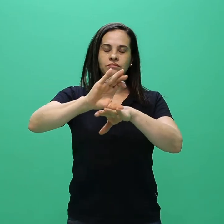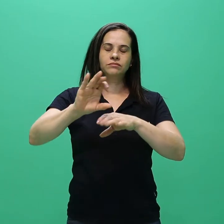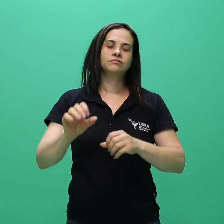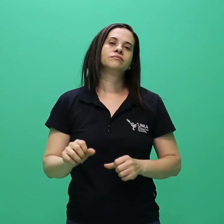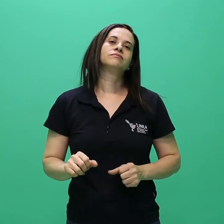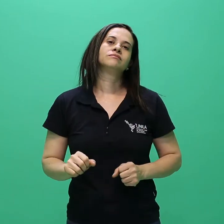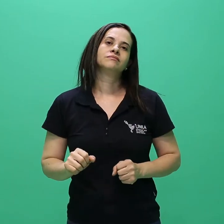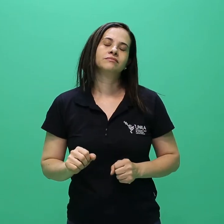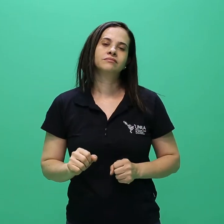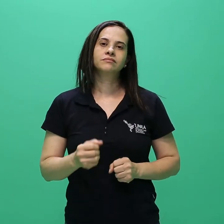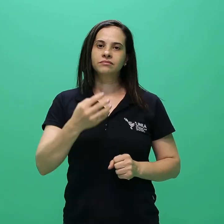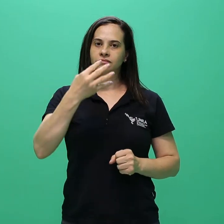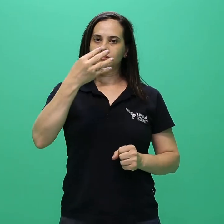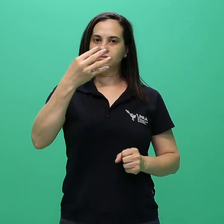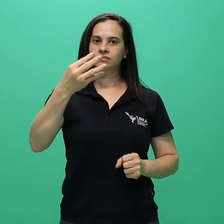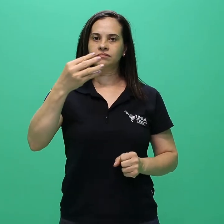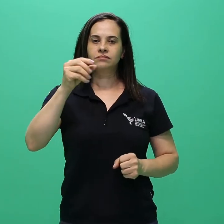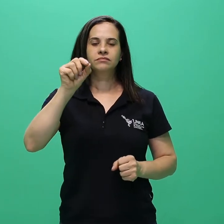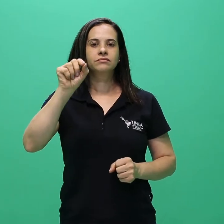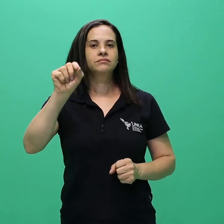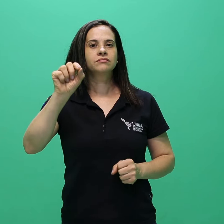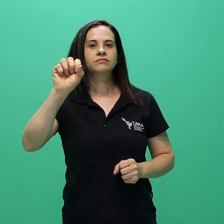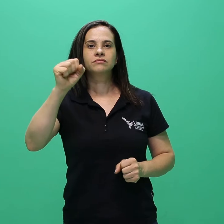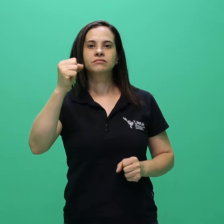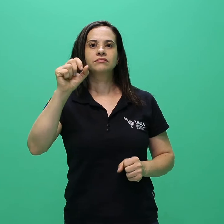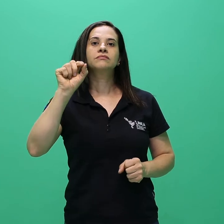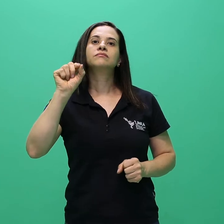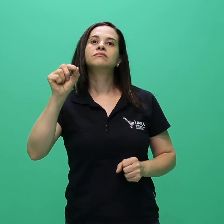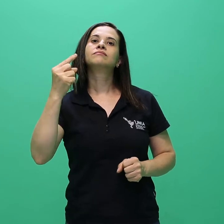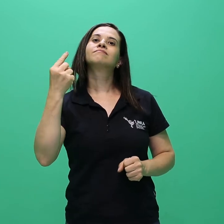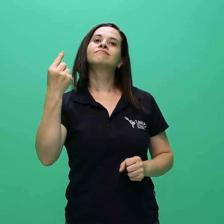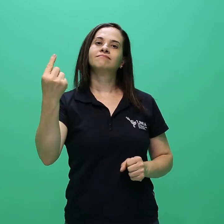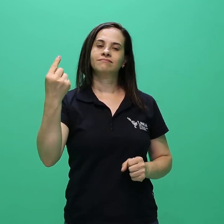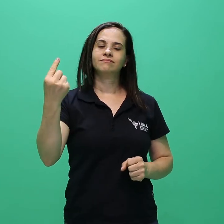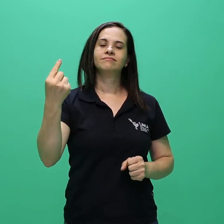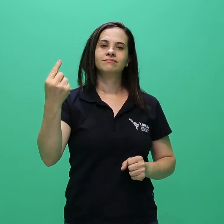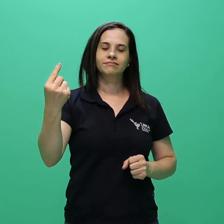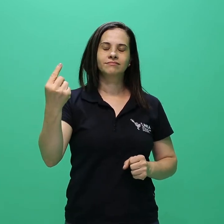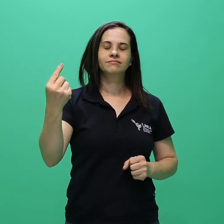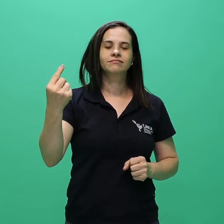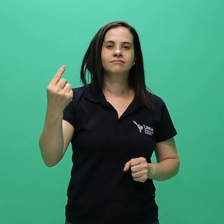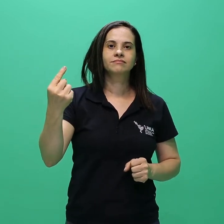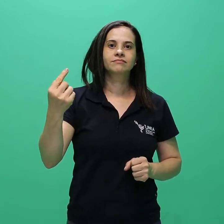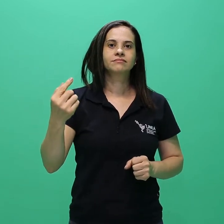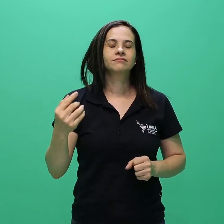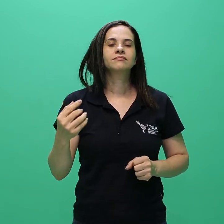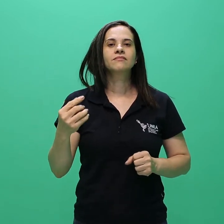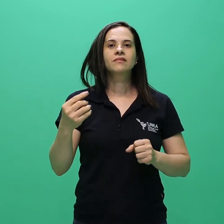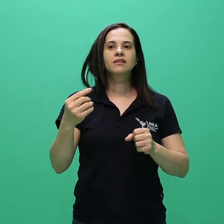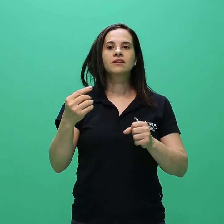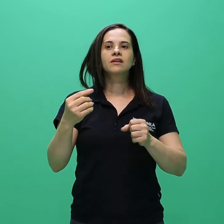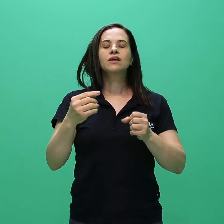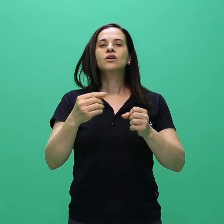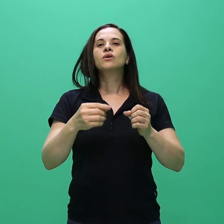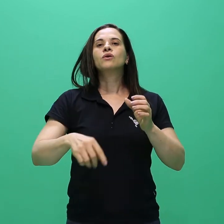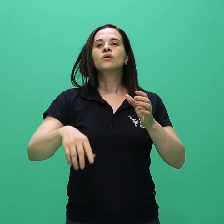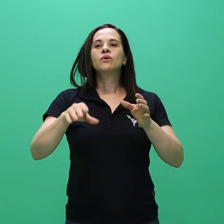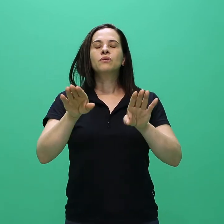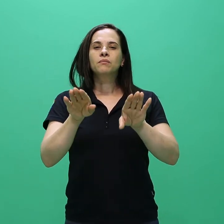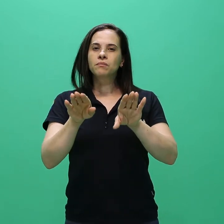4.8.1. O registro acadêmico, bem como a matrícula do